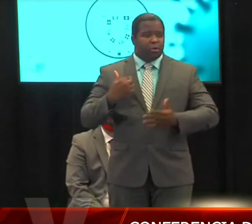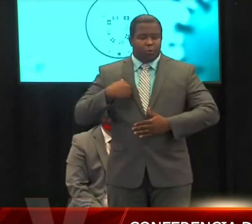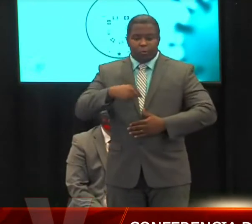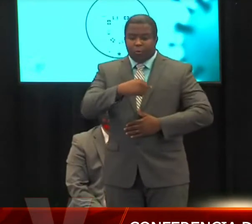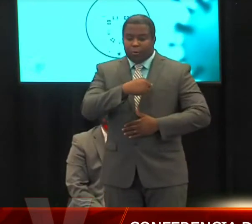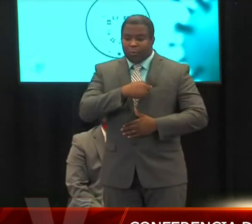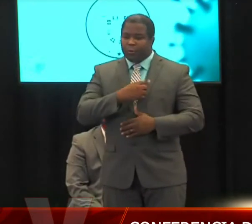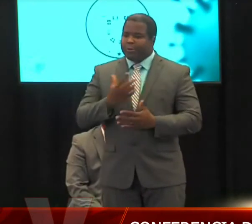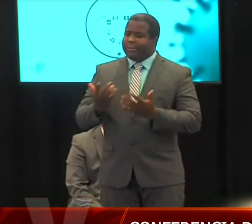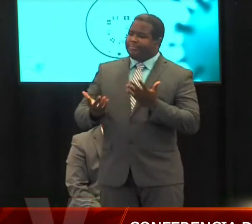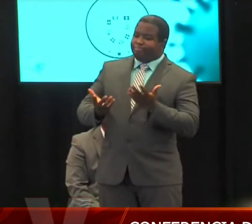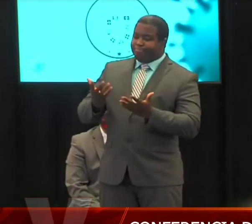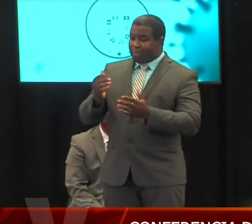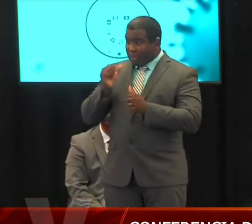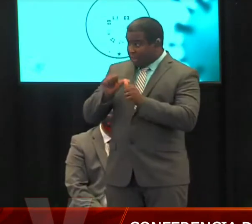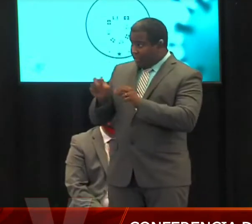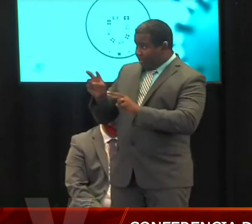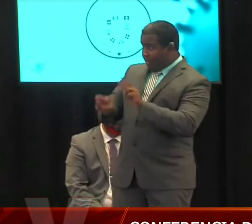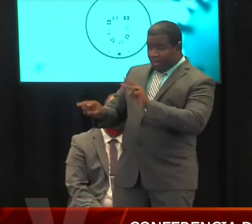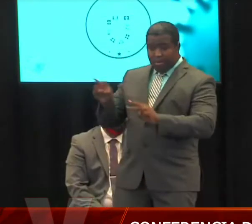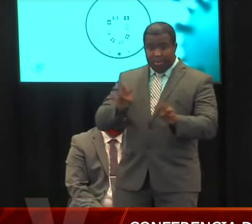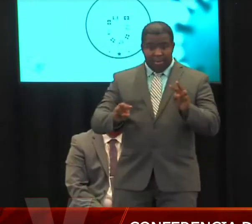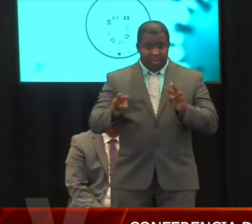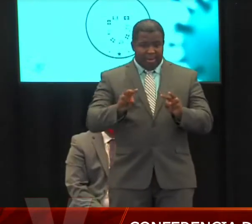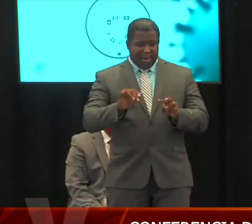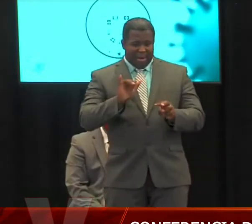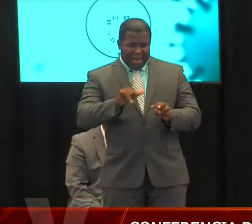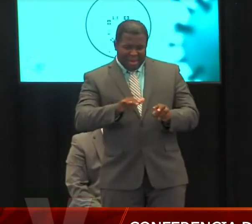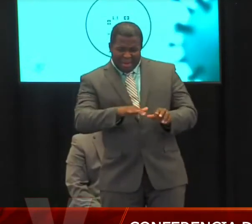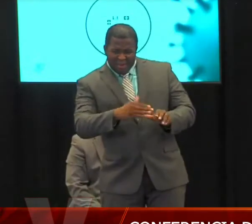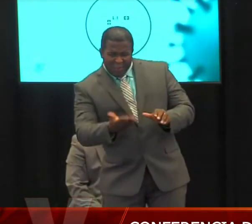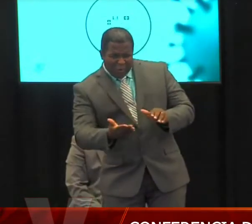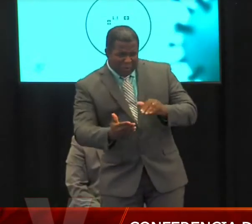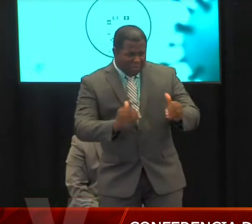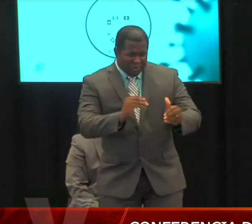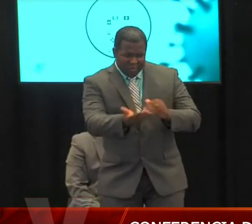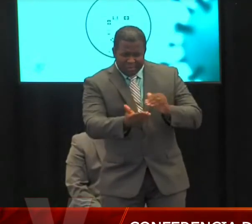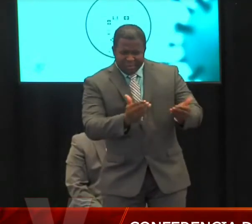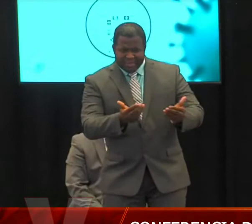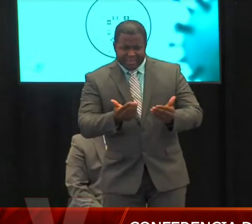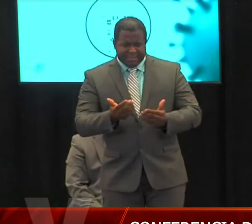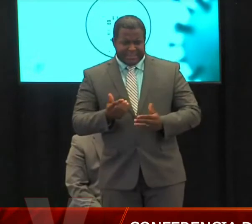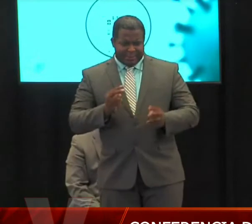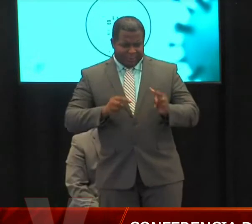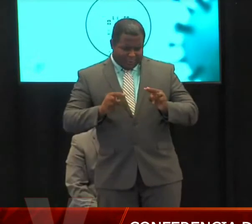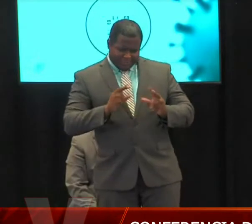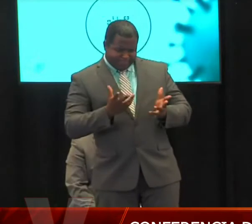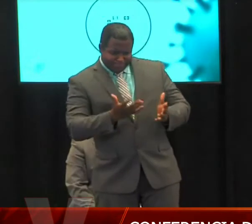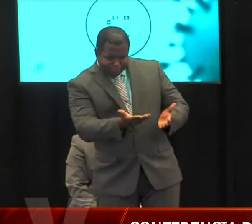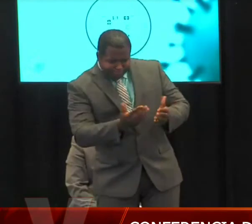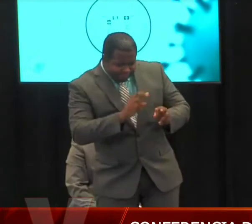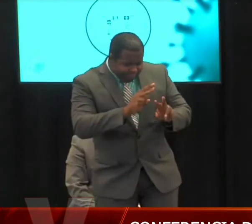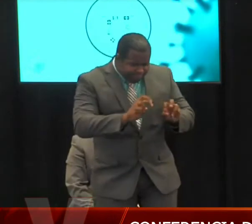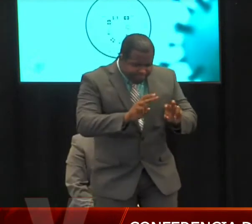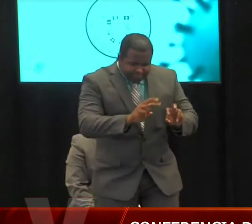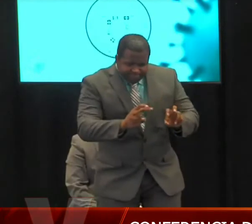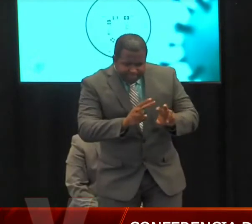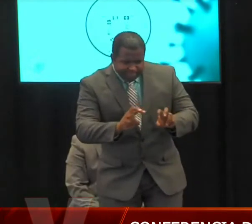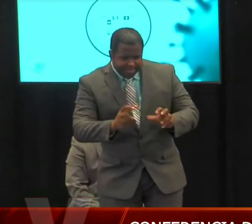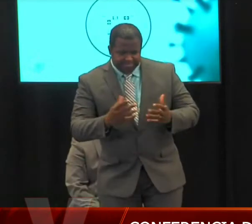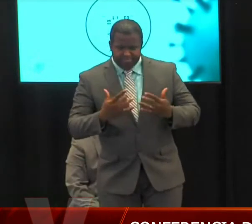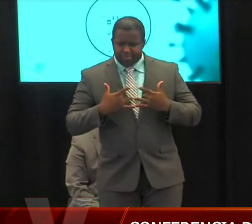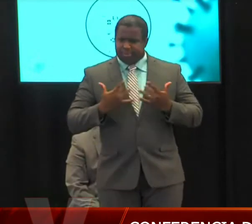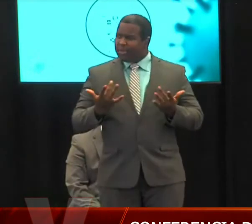muertes en Puerto Rico relacionadas a COVID han llegado al hospital. Y, respectivamente, de los recursos hospitalarios han muerto. Son personas que